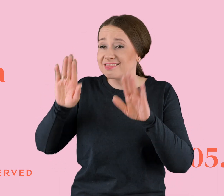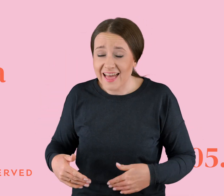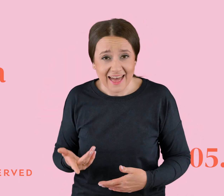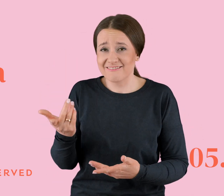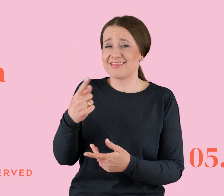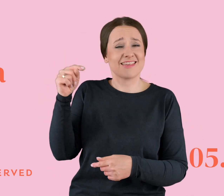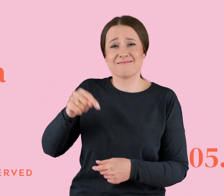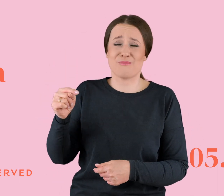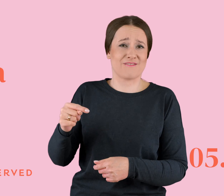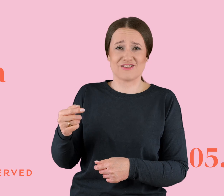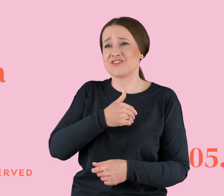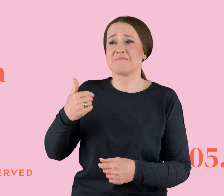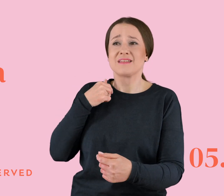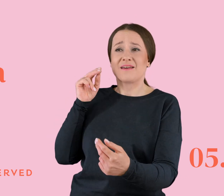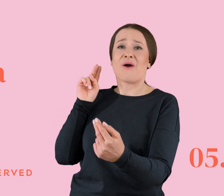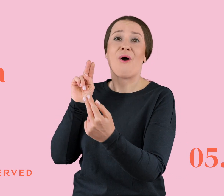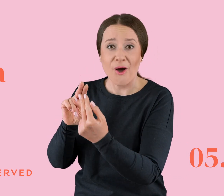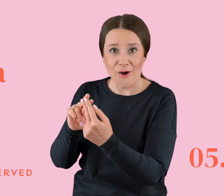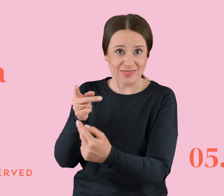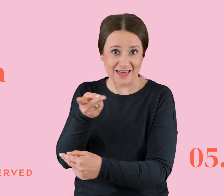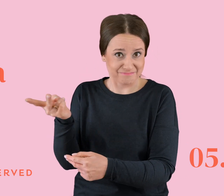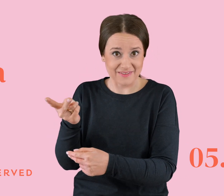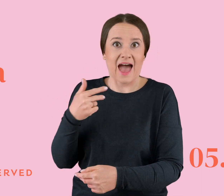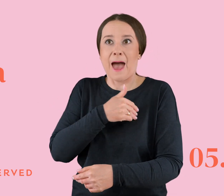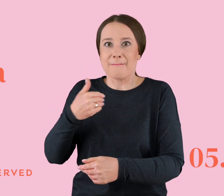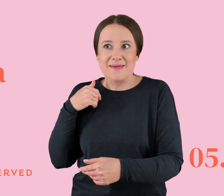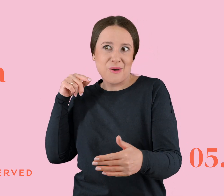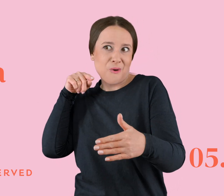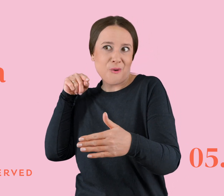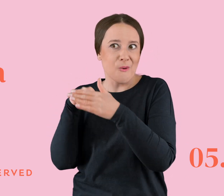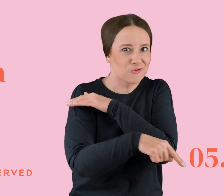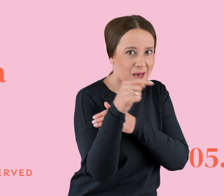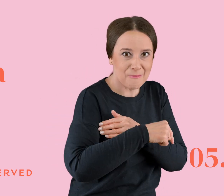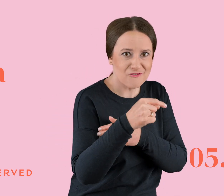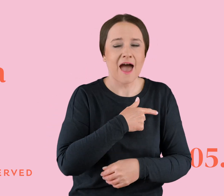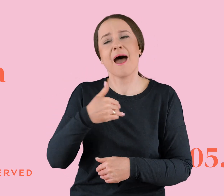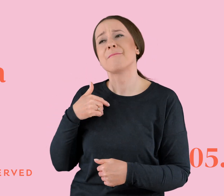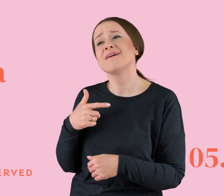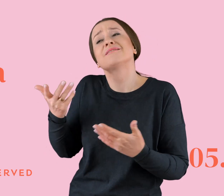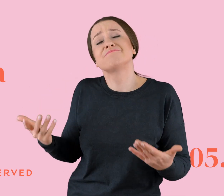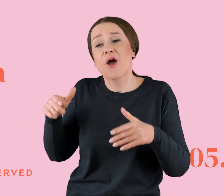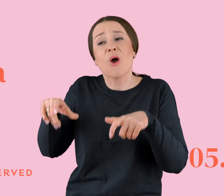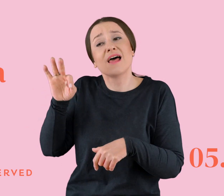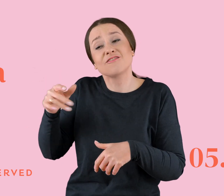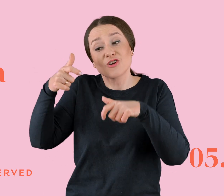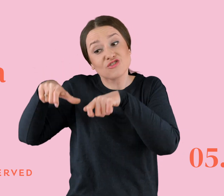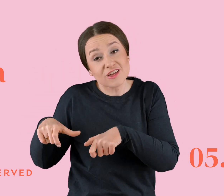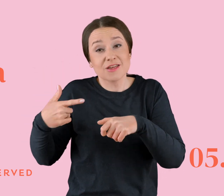dotykali ich czubkiem buta. A my zamiast uciekać, to my siadamy im na kolankach i się do nich przytulamy i wierzymy, że nam